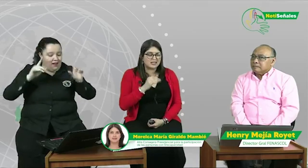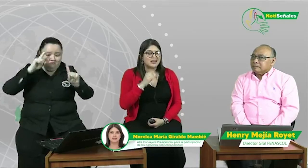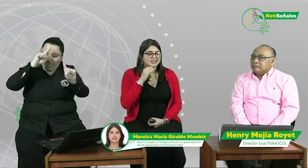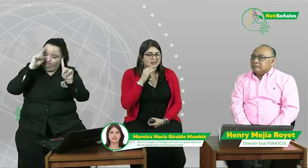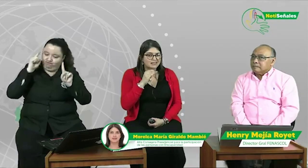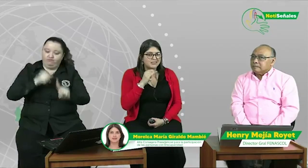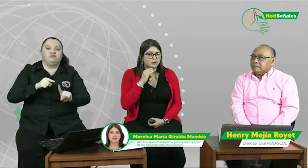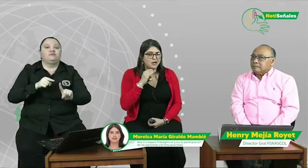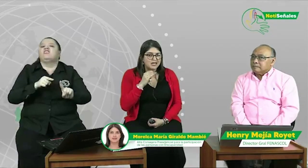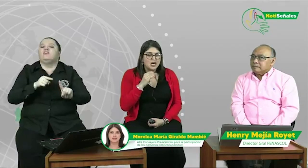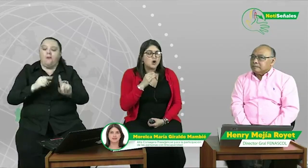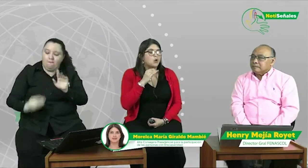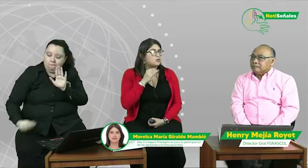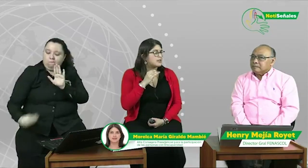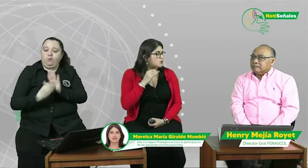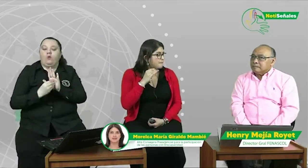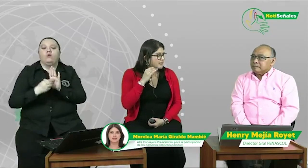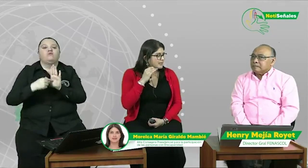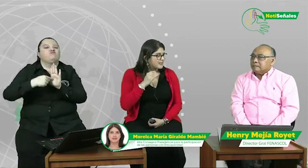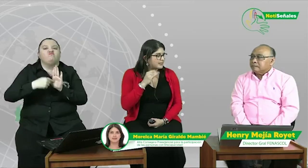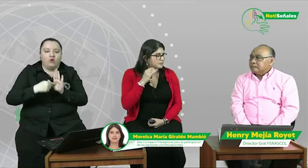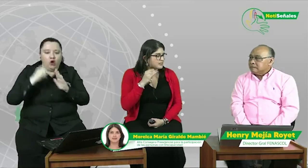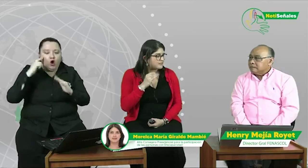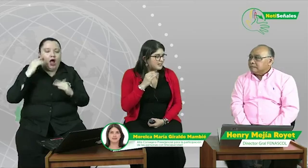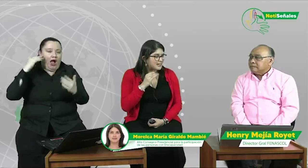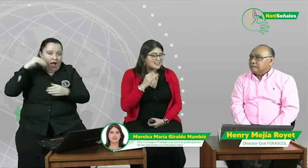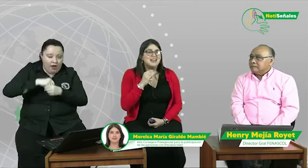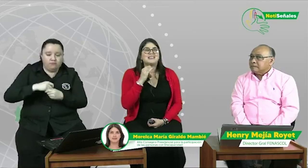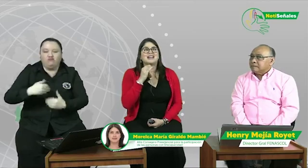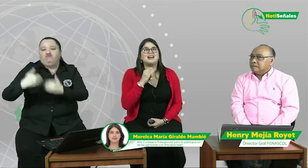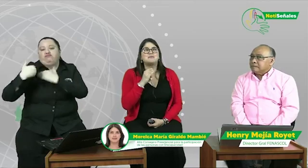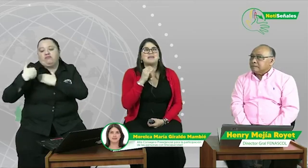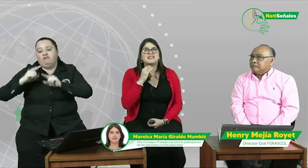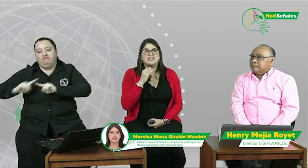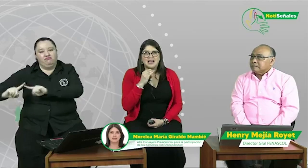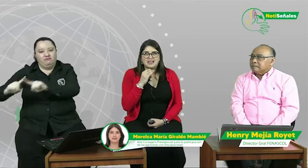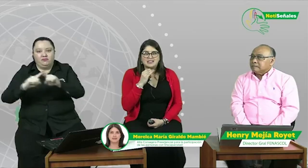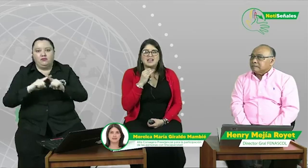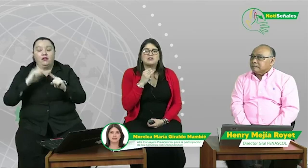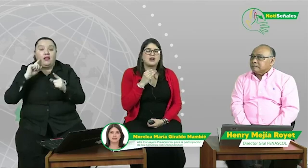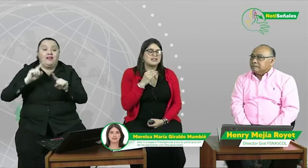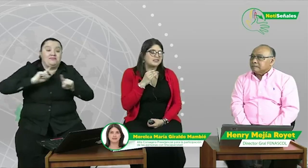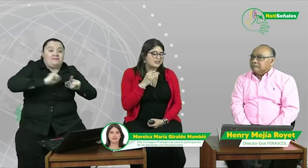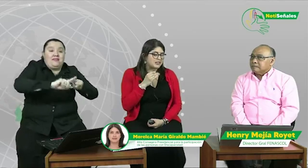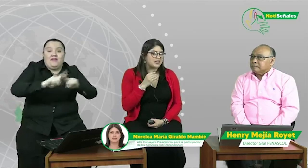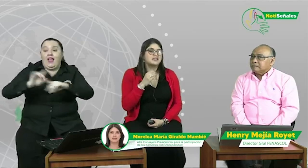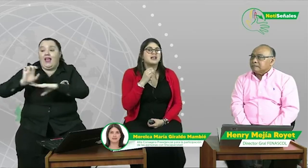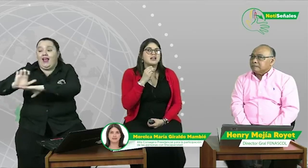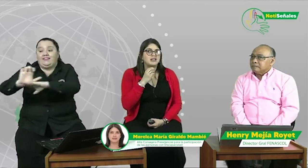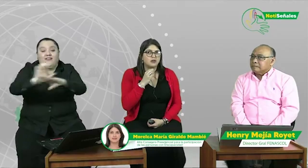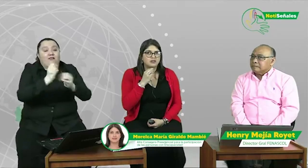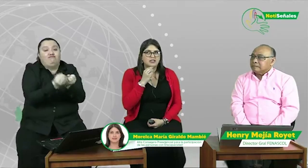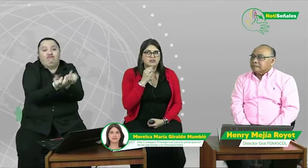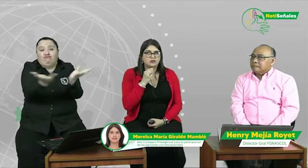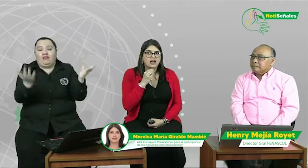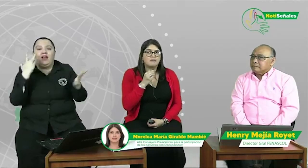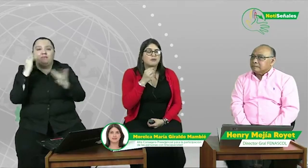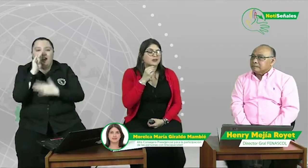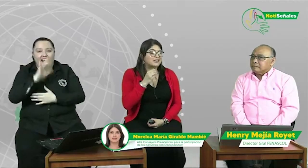establecido ahí con unas competencias específicas transversales a todas las entidades del orden nacional porque es que